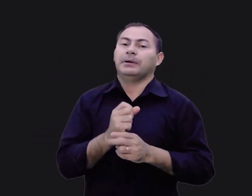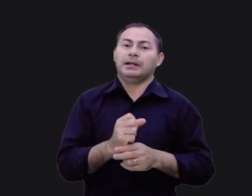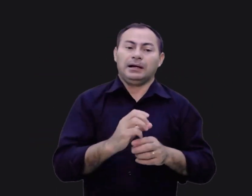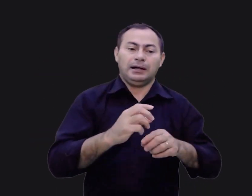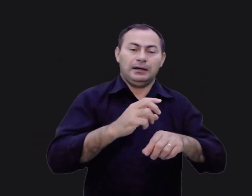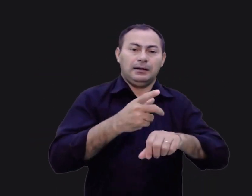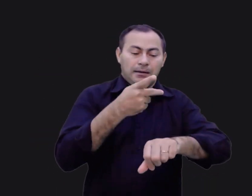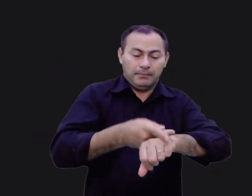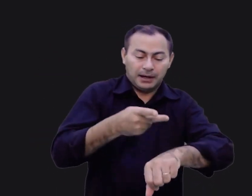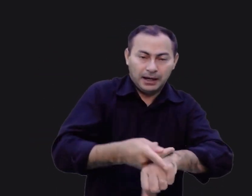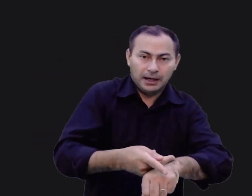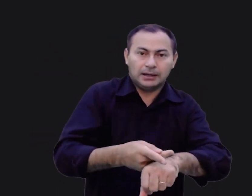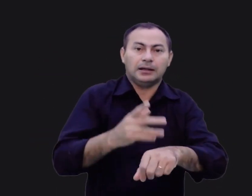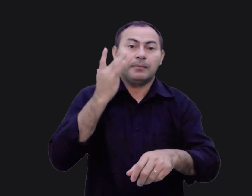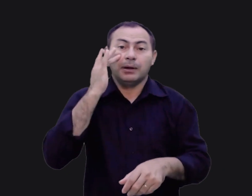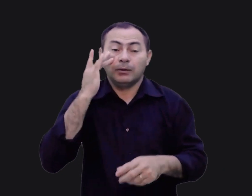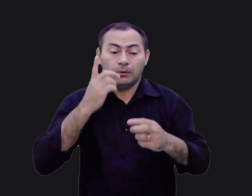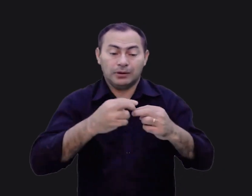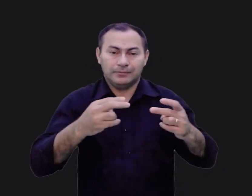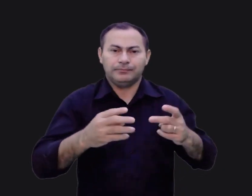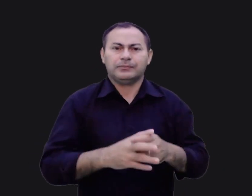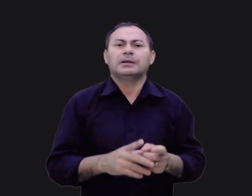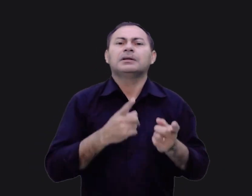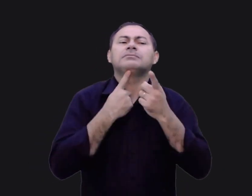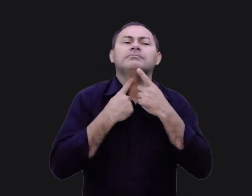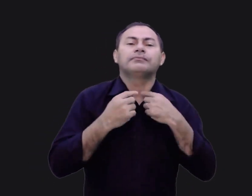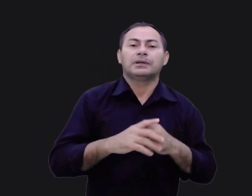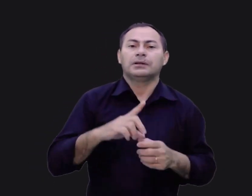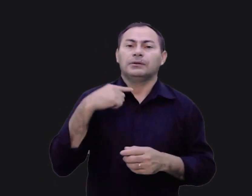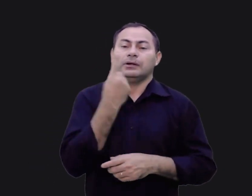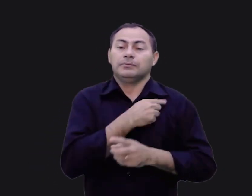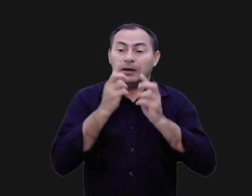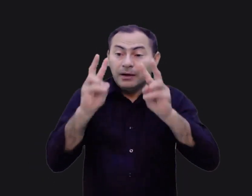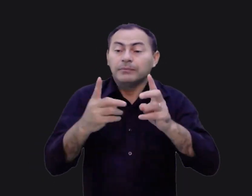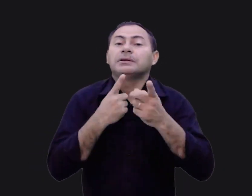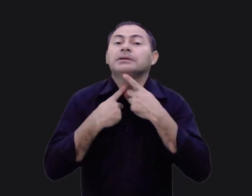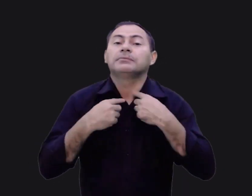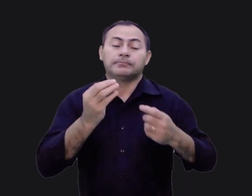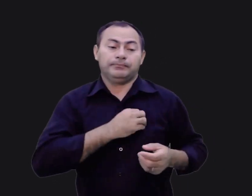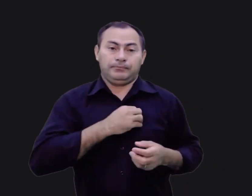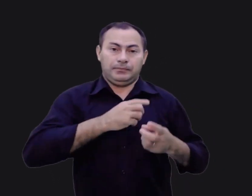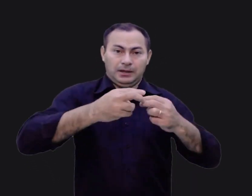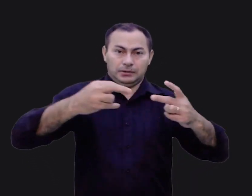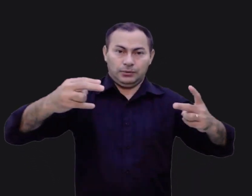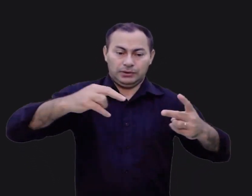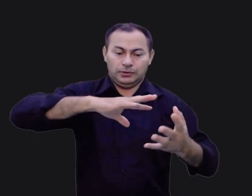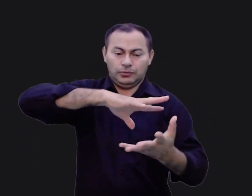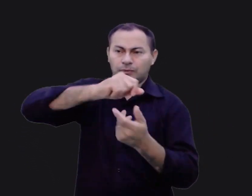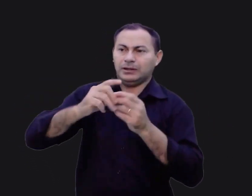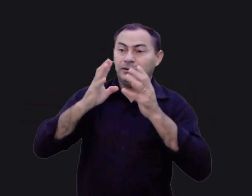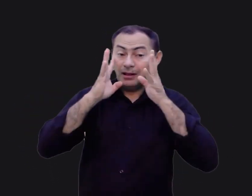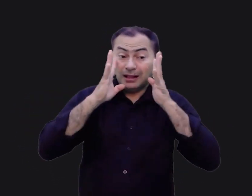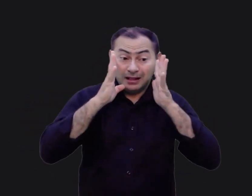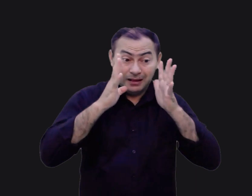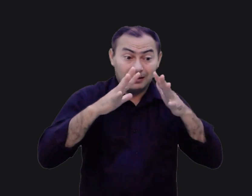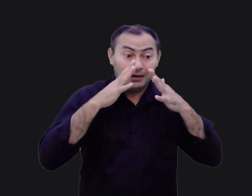capa, pela prata e pelo ouro. Vemos, desejamos e pegamos. As coisas do mundo nos distraem, e o mundo é um